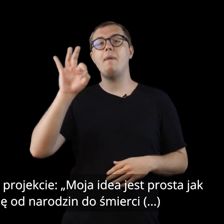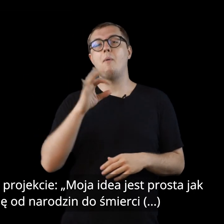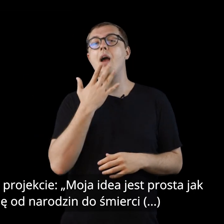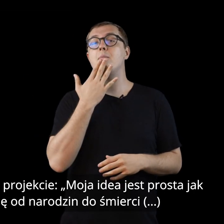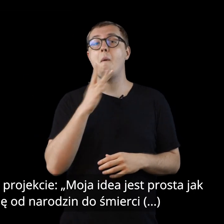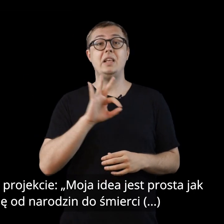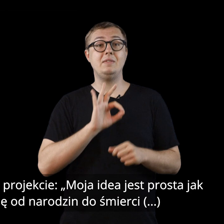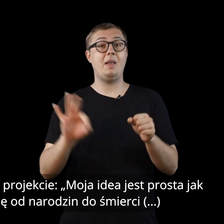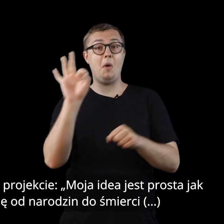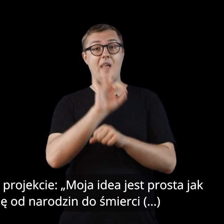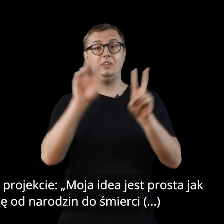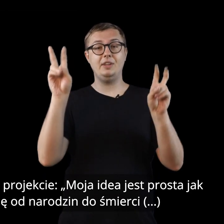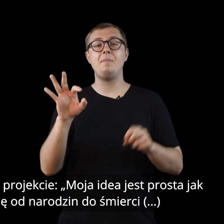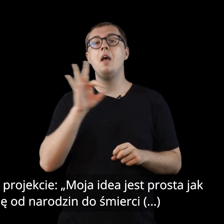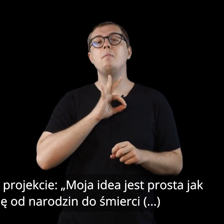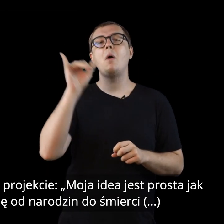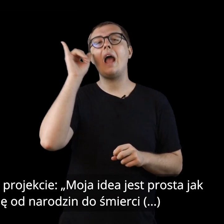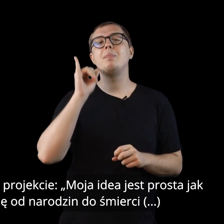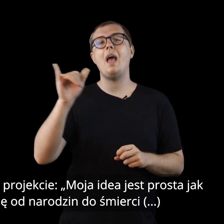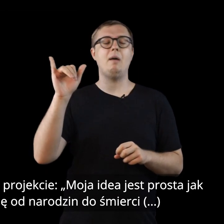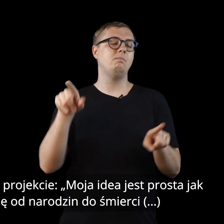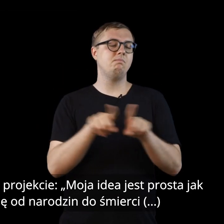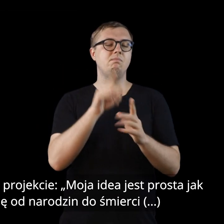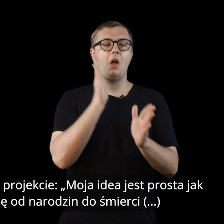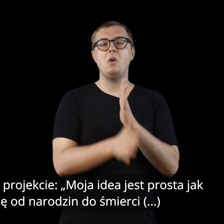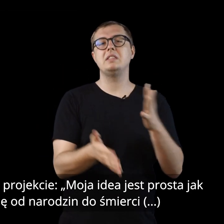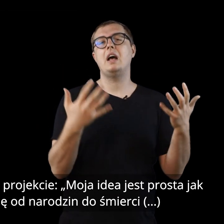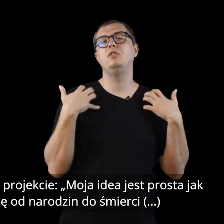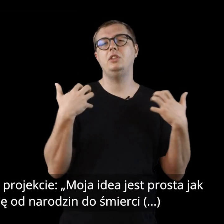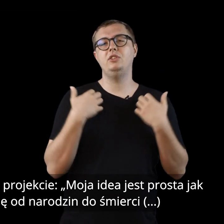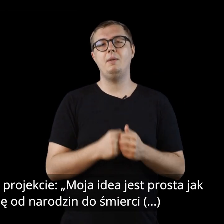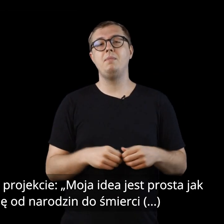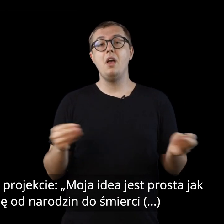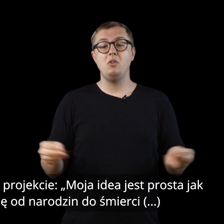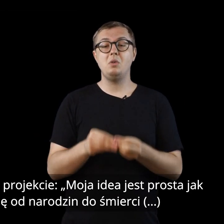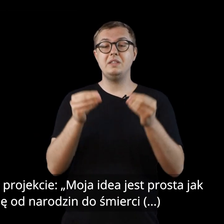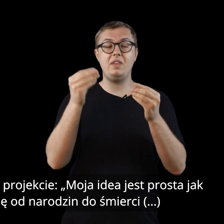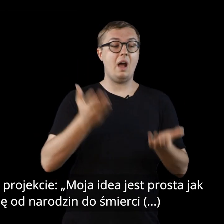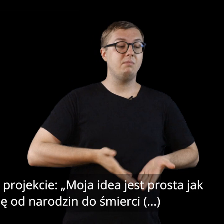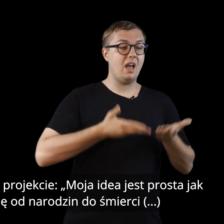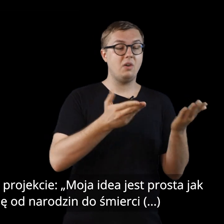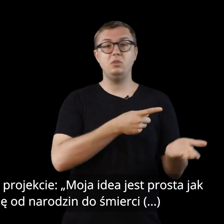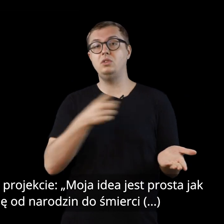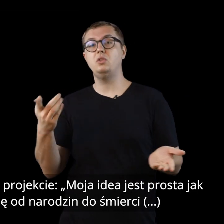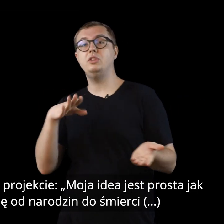Opałka mówił o swoim projekcie. Moja idea jest prosta jak życie, rozwija się od narodzin do śmierci.